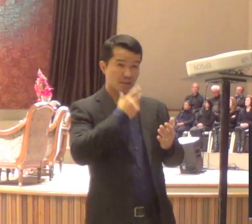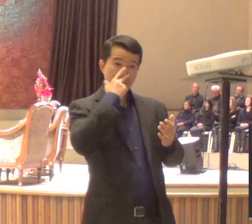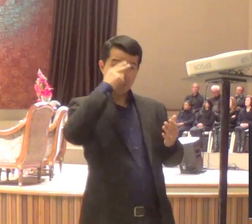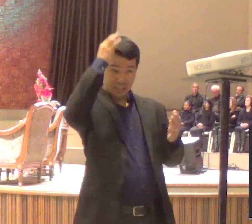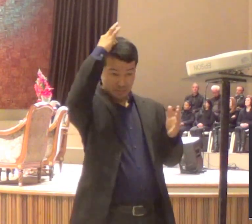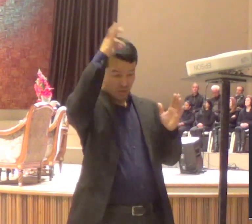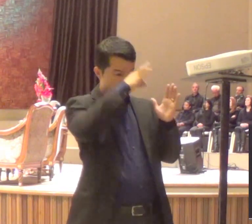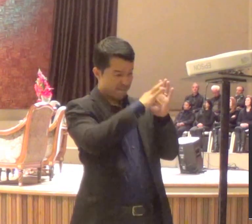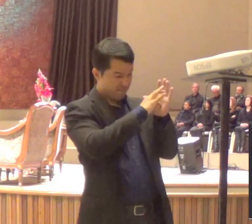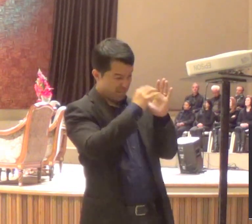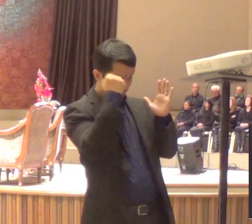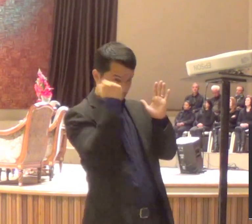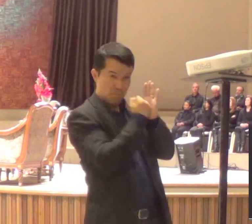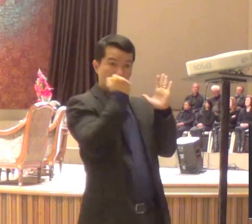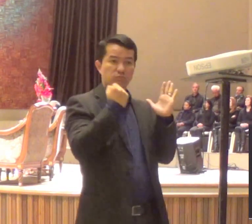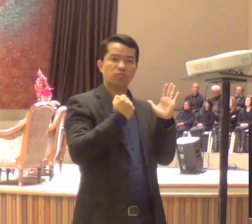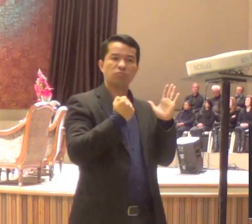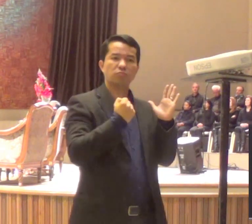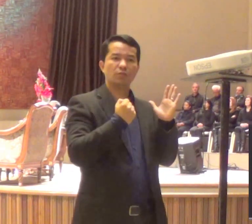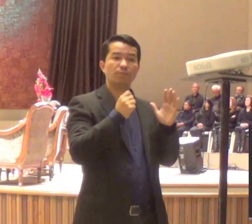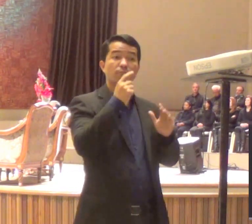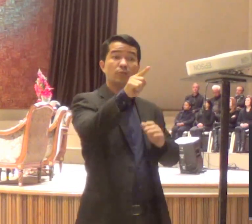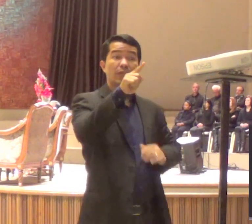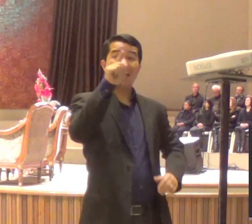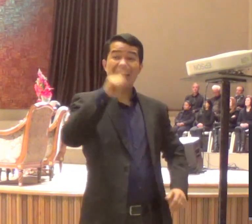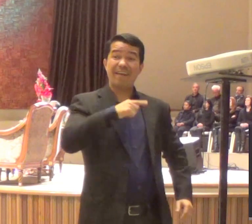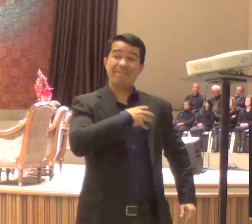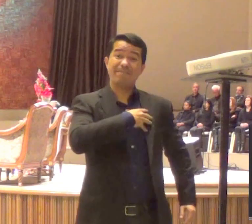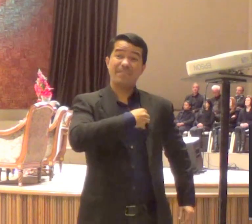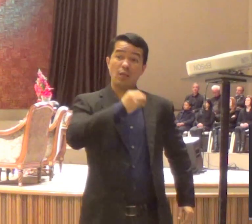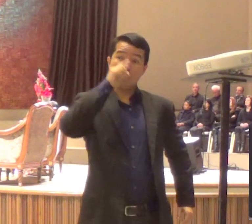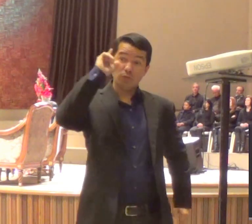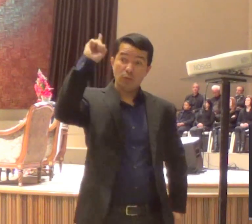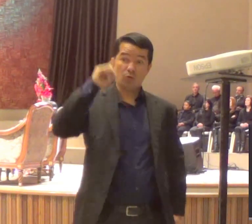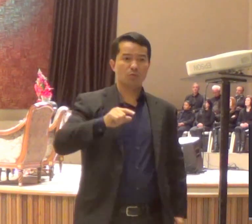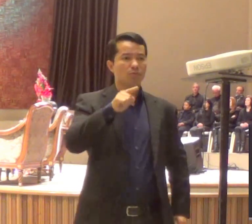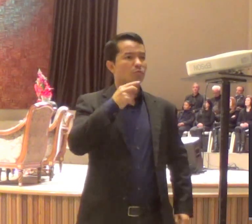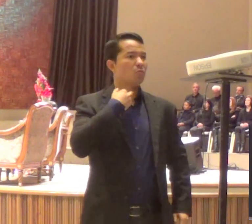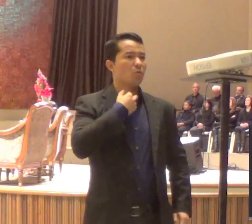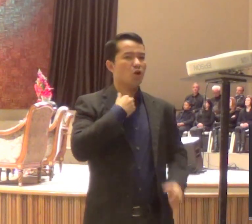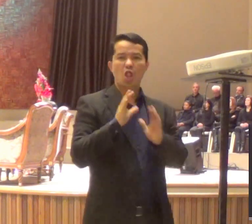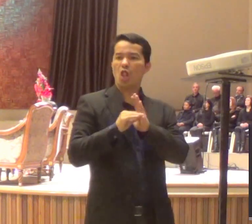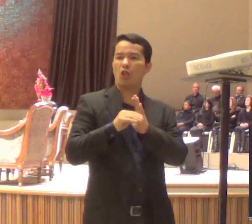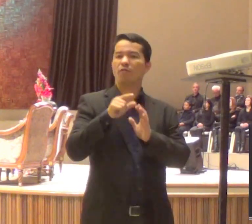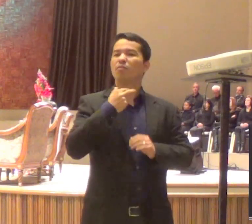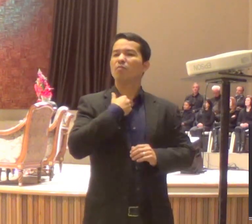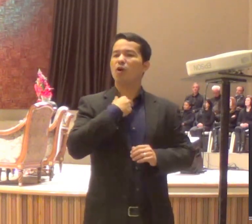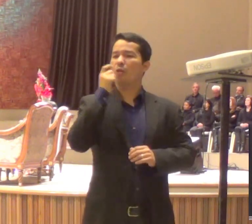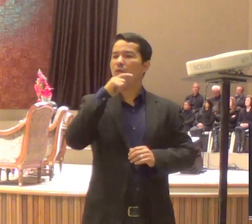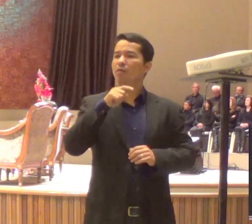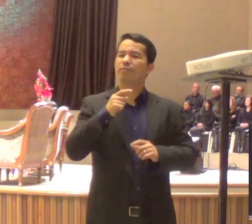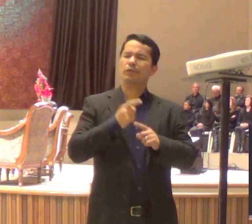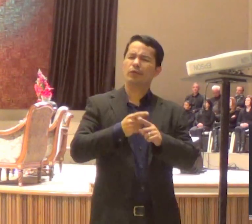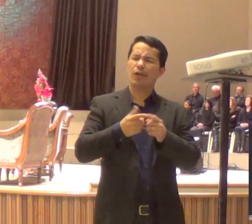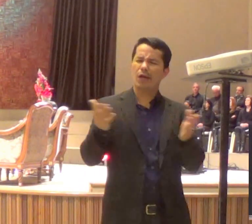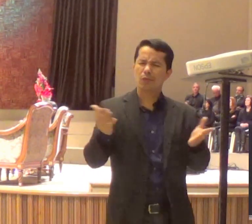quando a gente se reúne aqui a essa mesa, essa história volta à tona, mas ela não volta à tona como Judas,